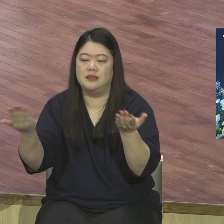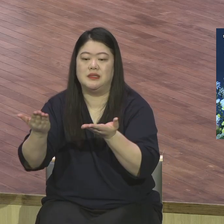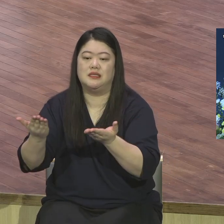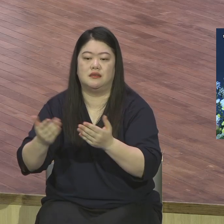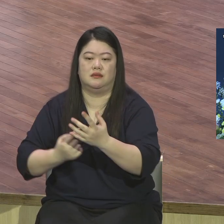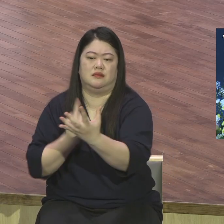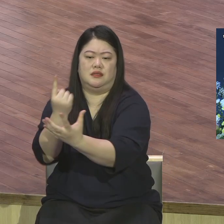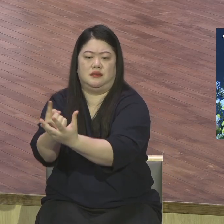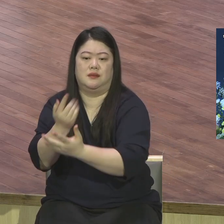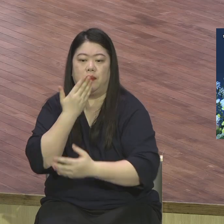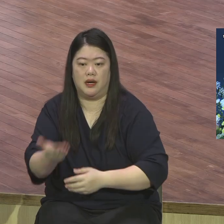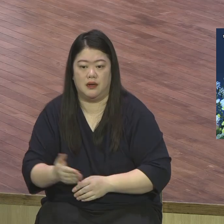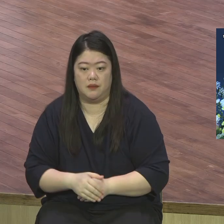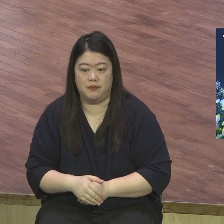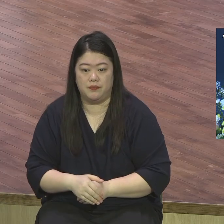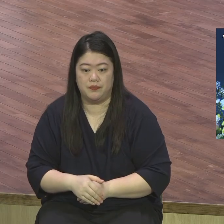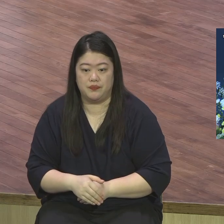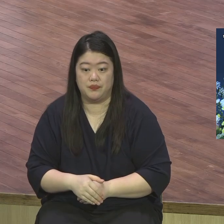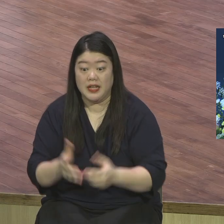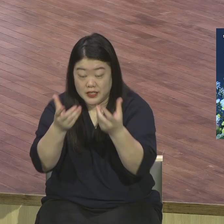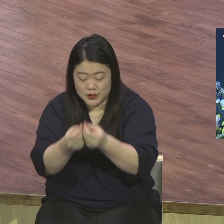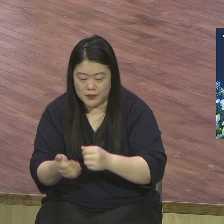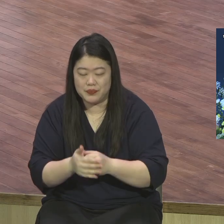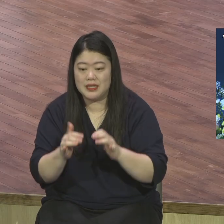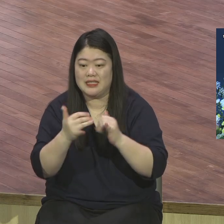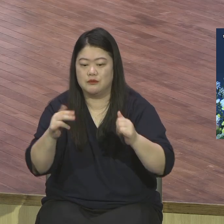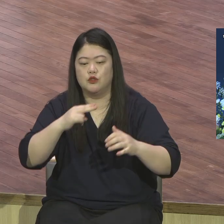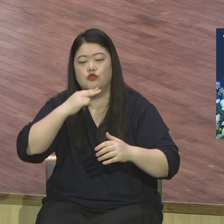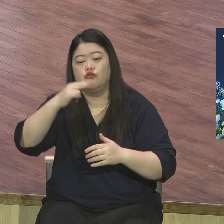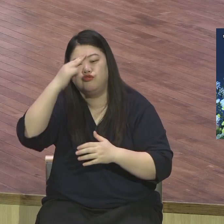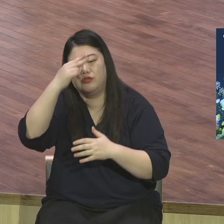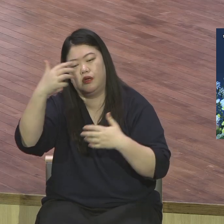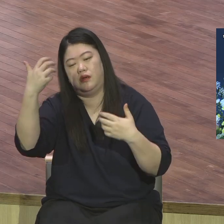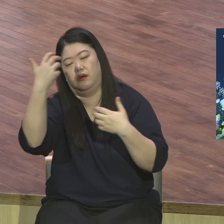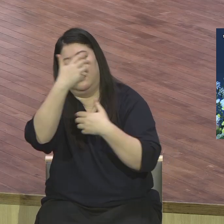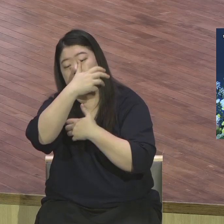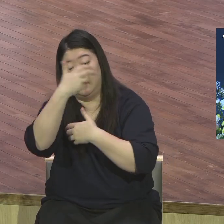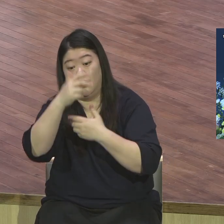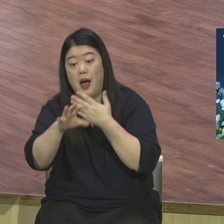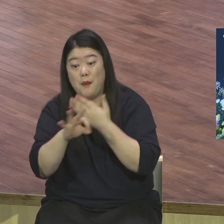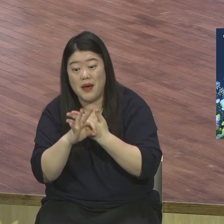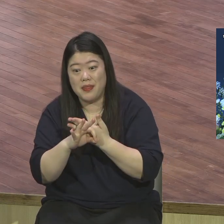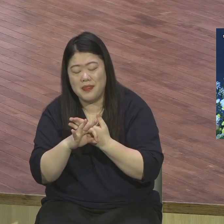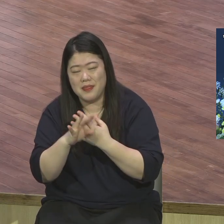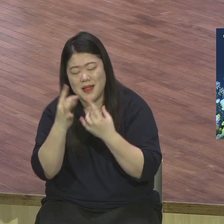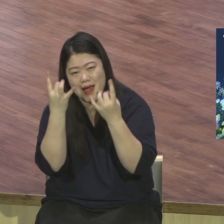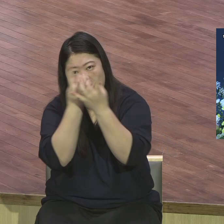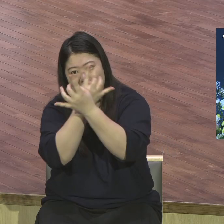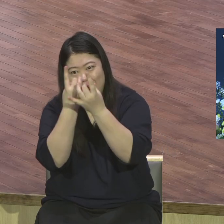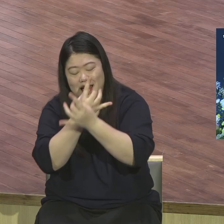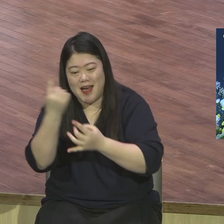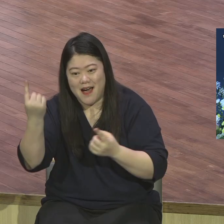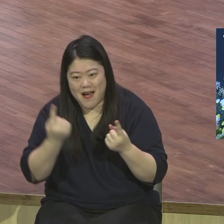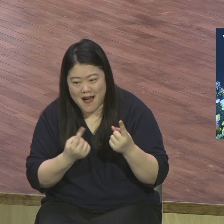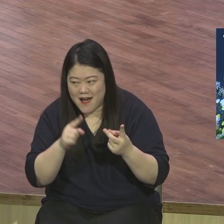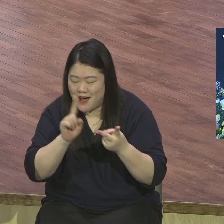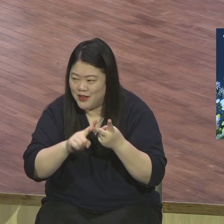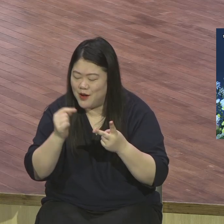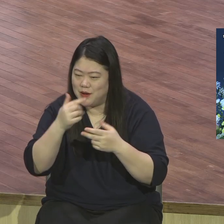사람이 술이 취하면요 정신이 없습니다 기분 좋고 겁이 없어지고 단순해집니다 사람이